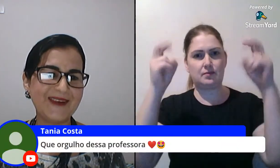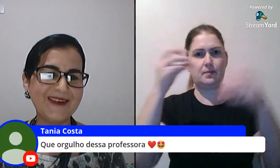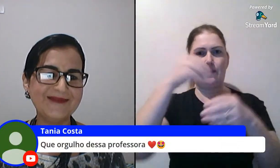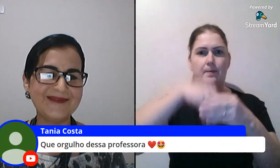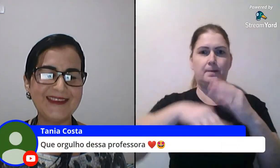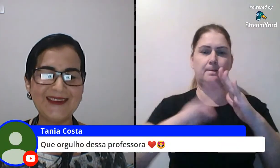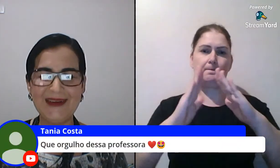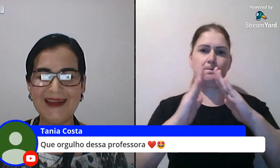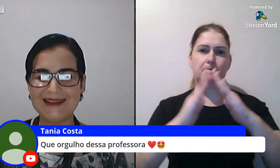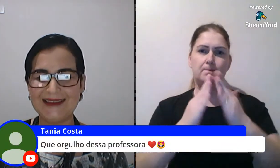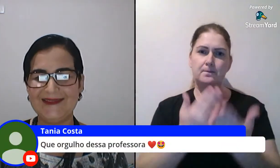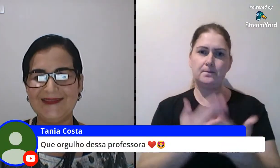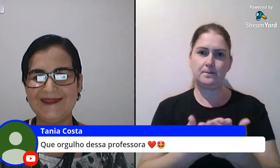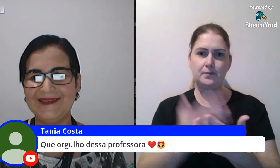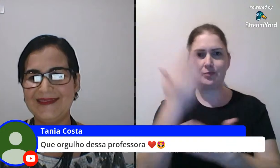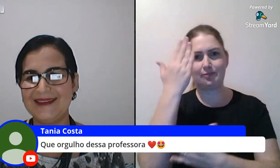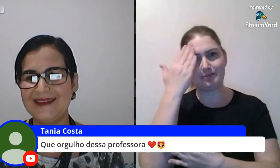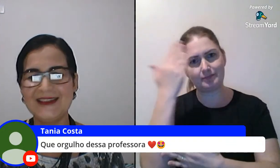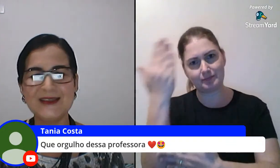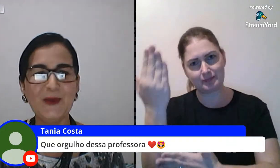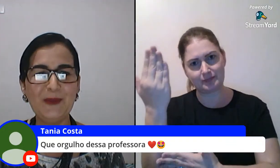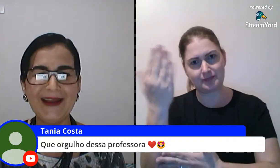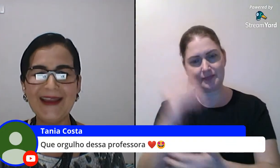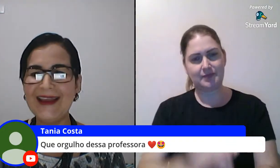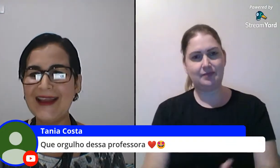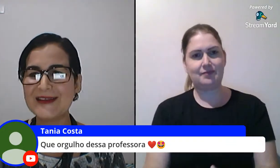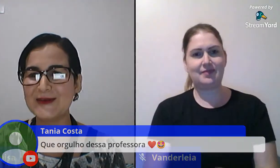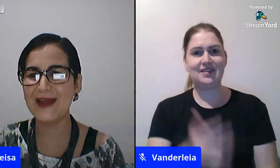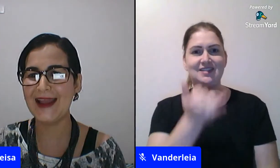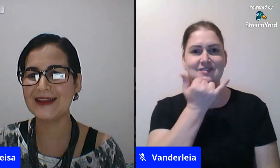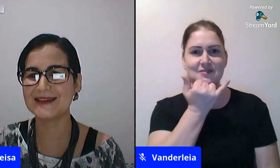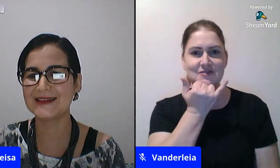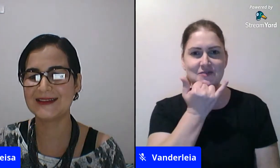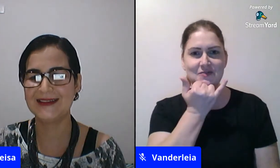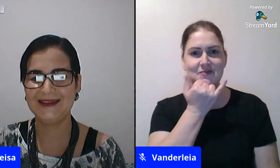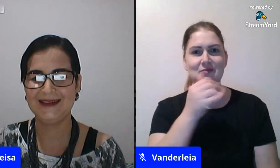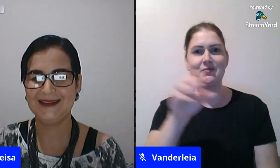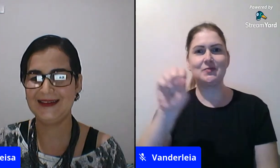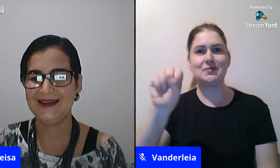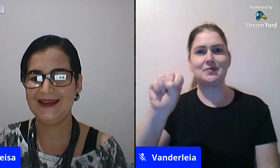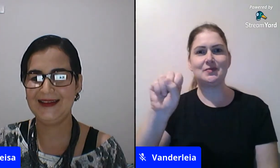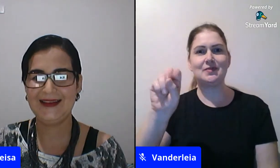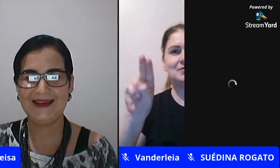tá bom muito obrigada desculpa aí hein Suédino